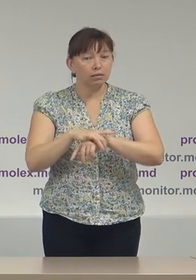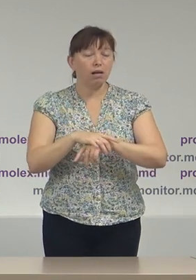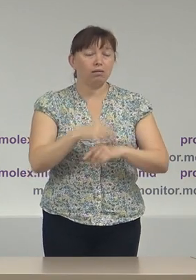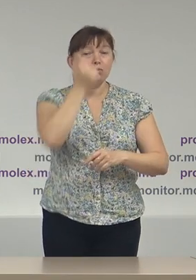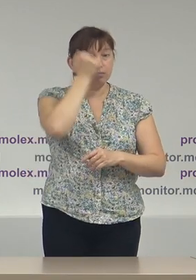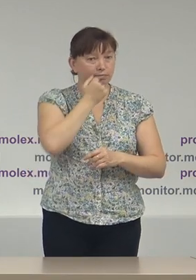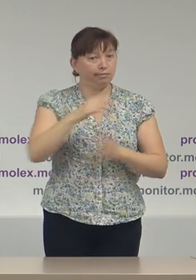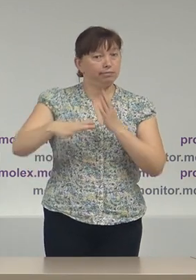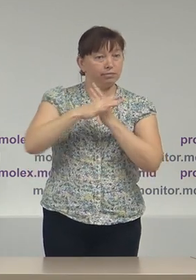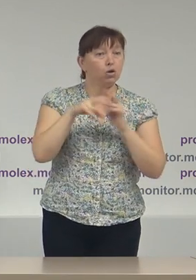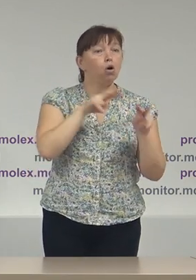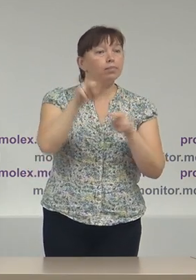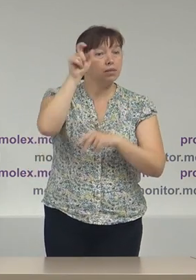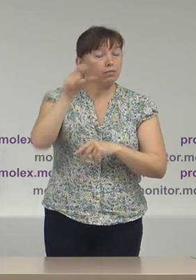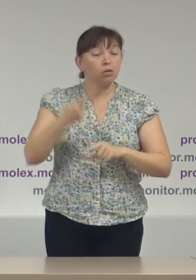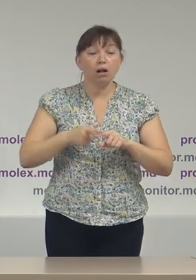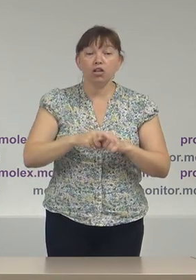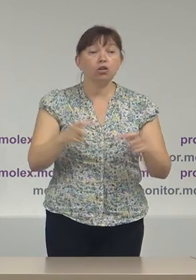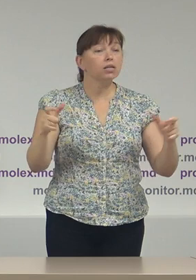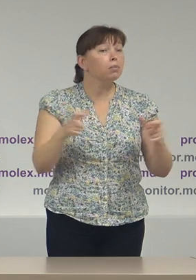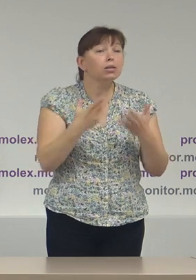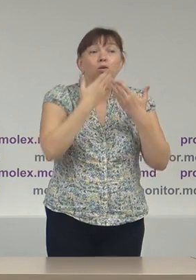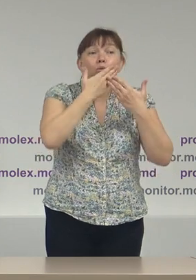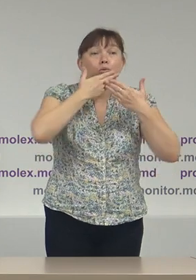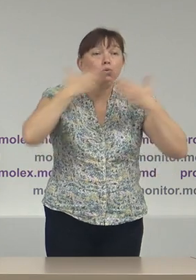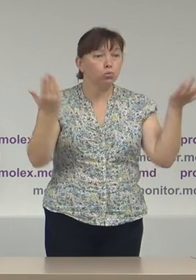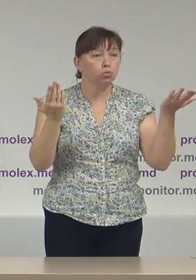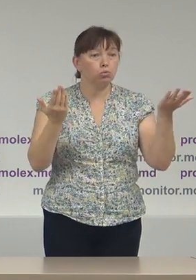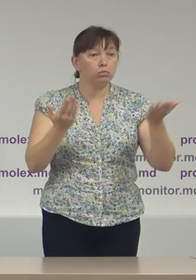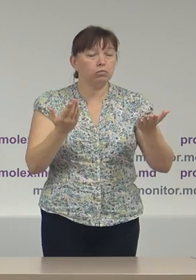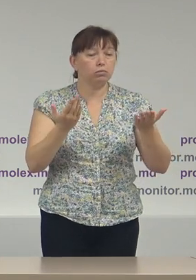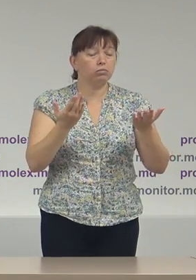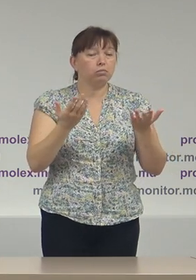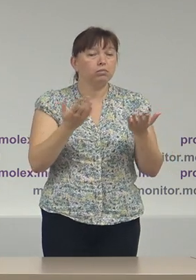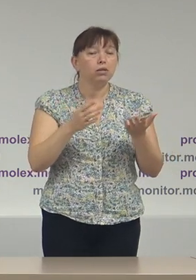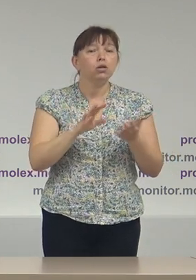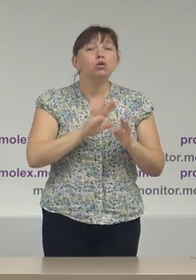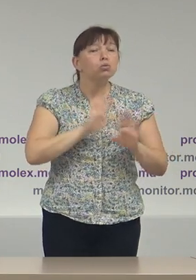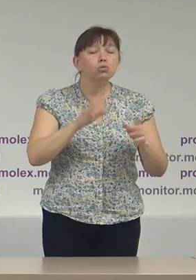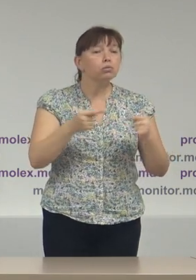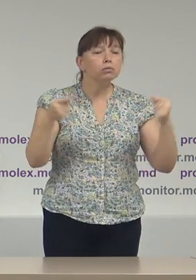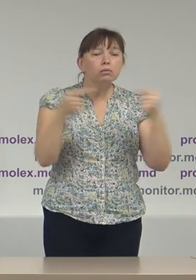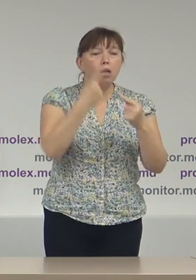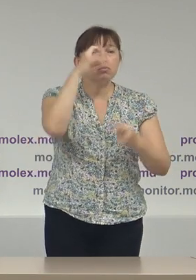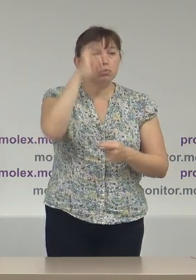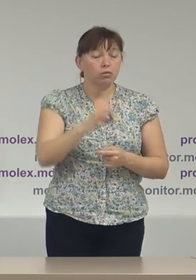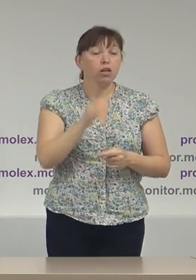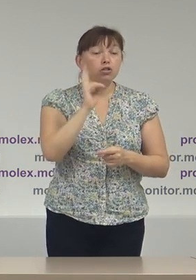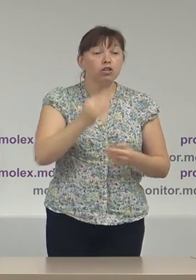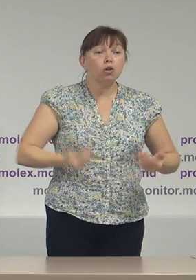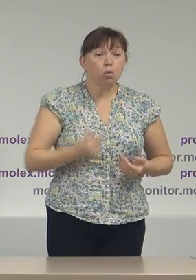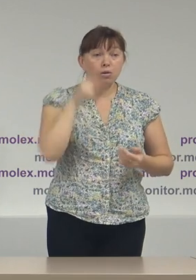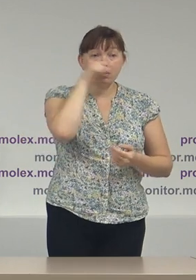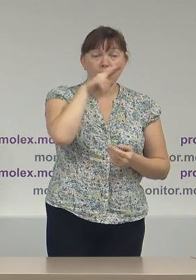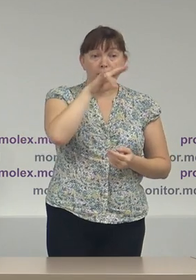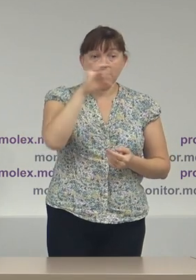observătorilor că aceste limitări nu sunt absolute. Deci, cetățenii noștri care locuiesc în regiunea